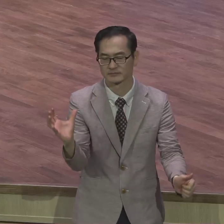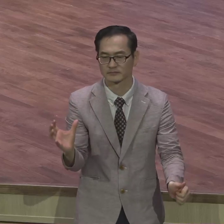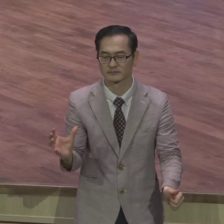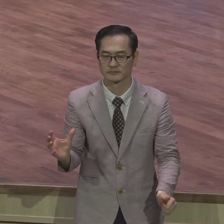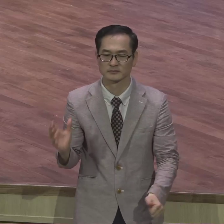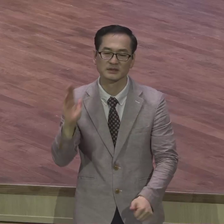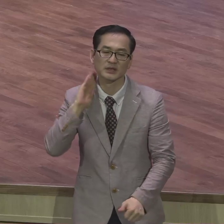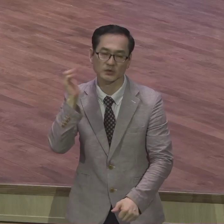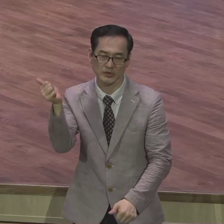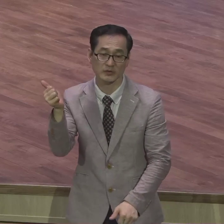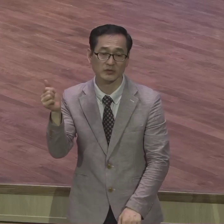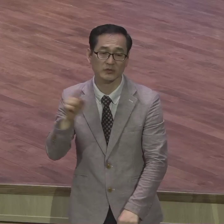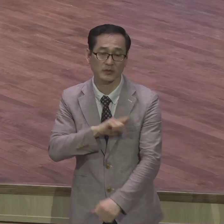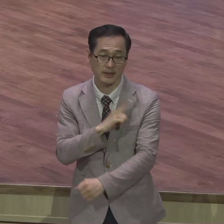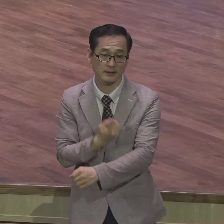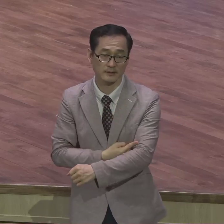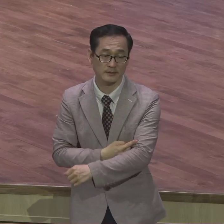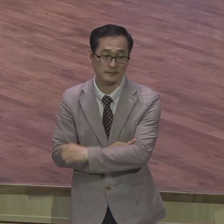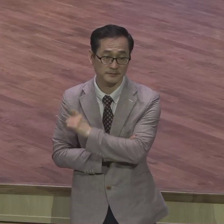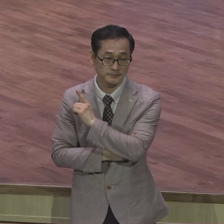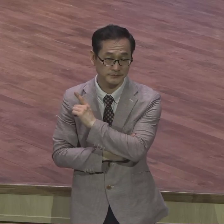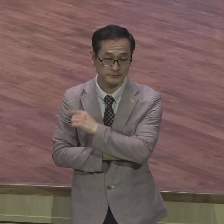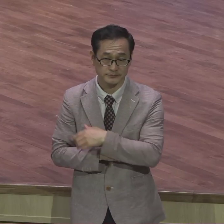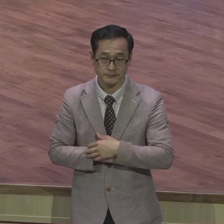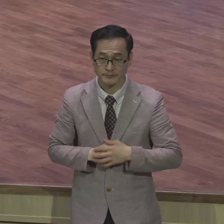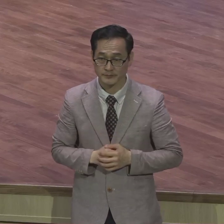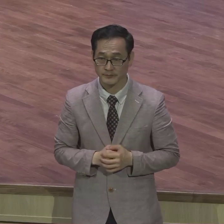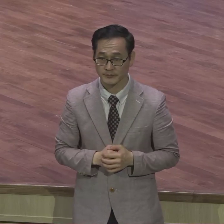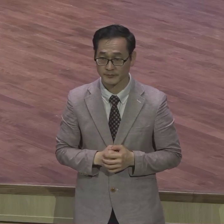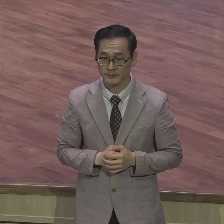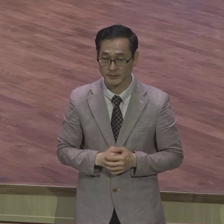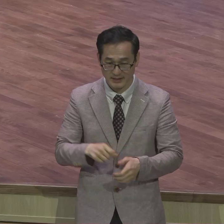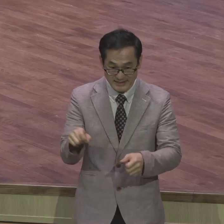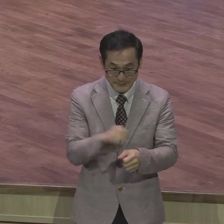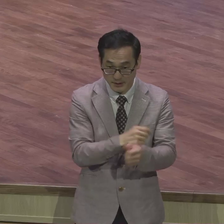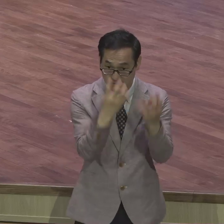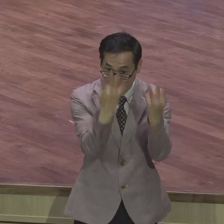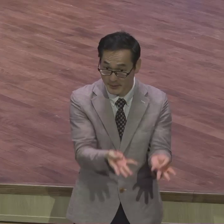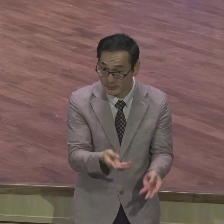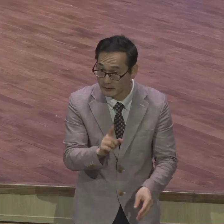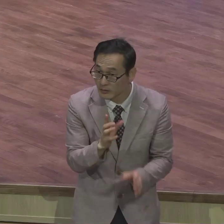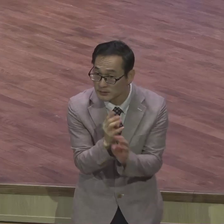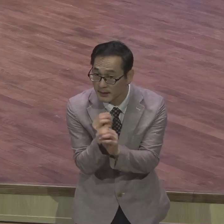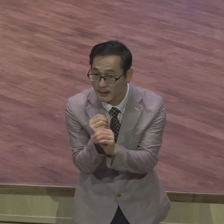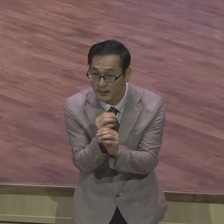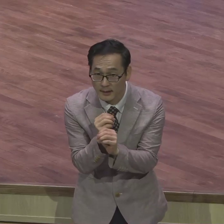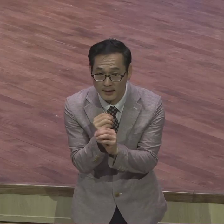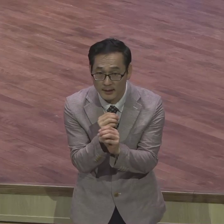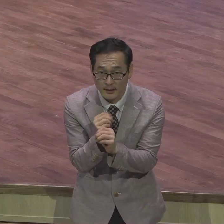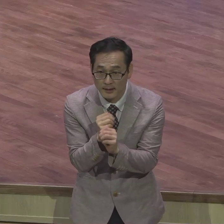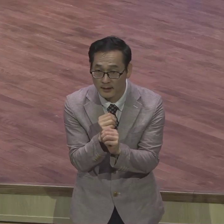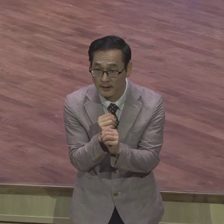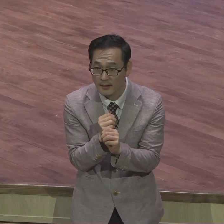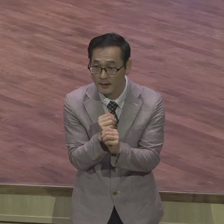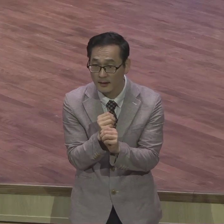또 우리나라 경우는 언제 언제 그 합니까 특별 조치를 3.1절 또 이렇게 광복절